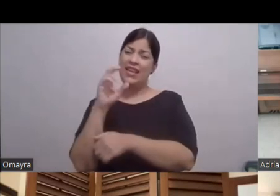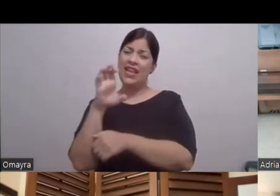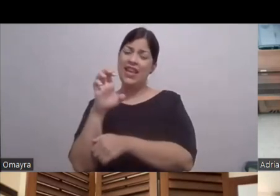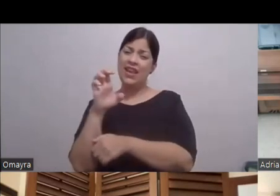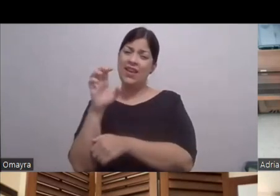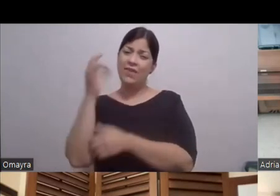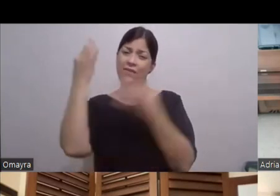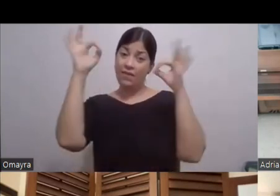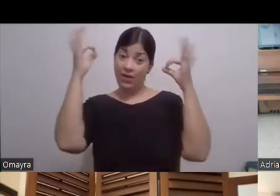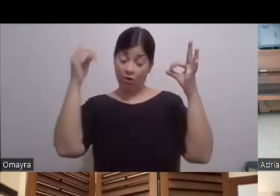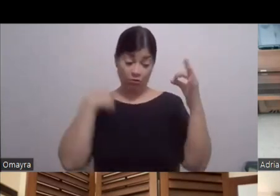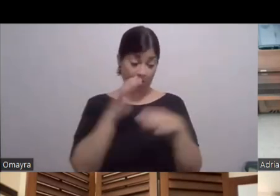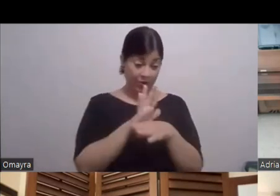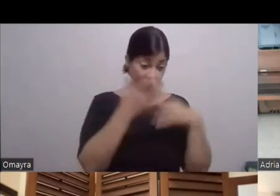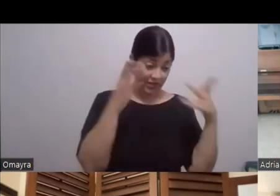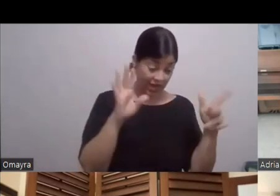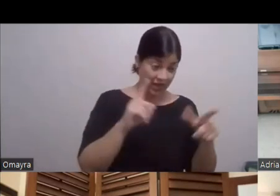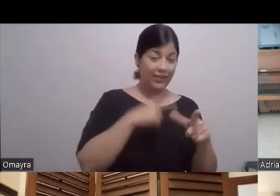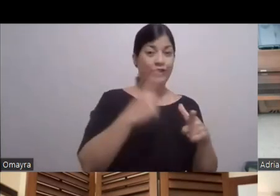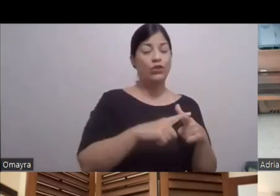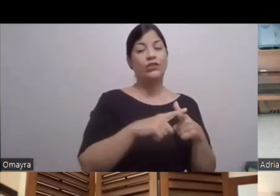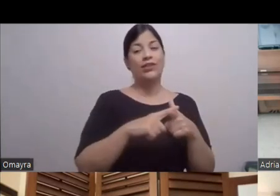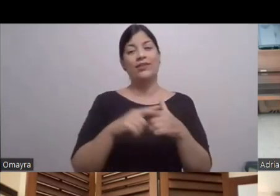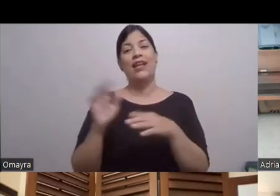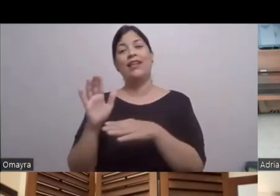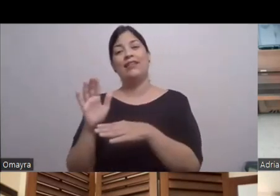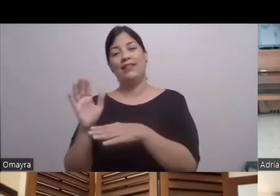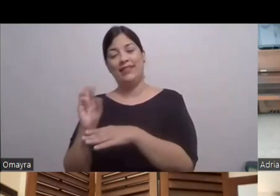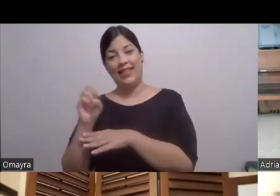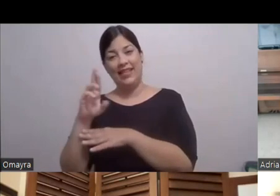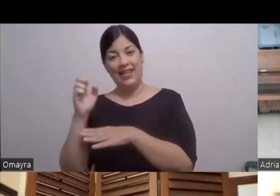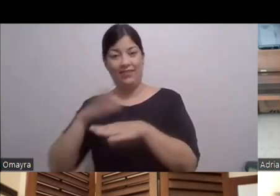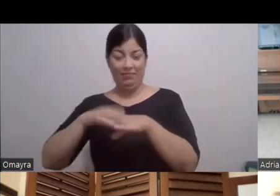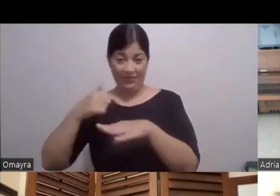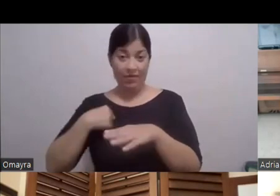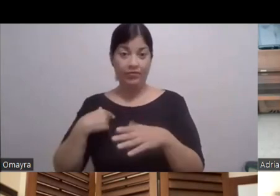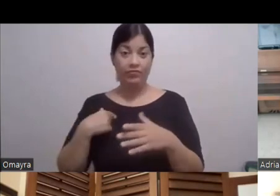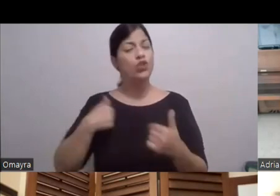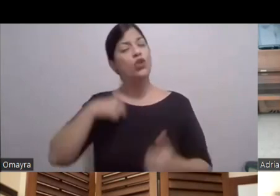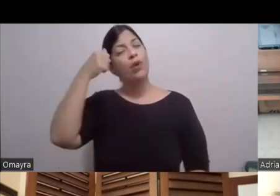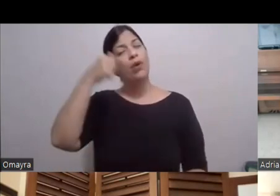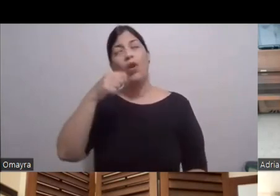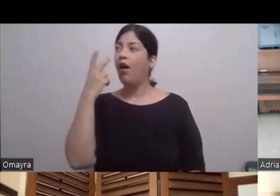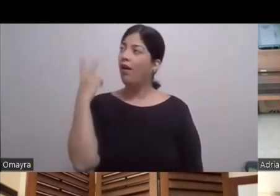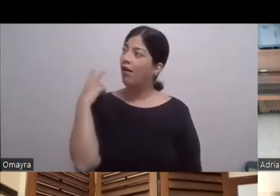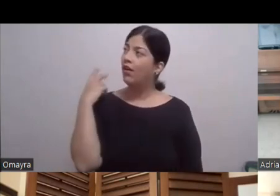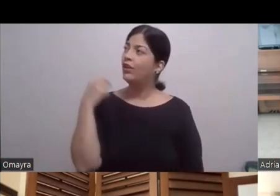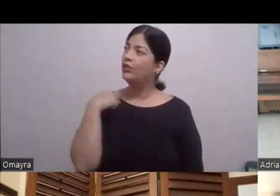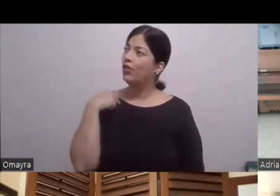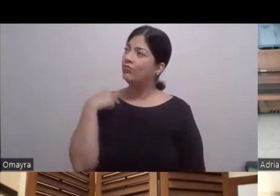Me llaman para la serie Que era Este Las apariciones Y yo recuerdo Que cuando yo regresé Ese día De hablar con la